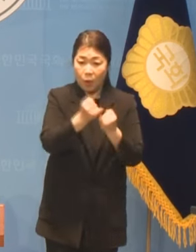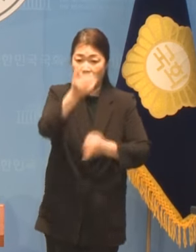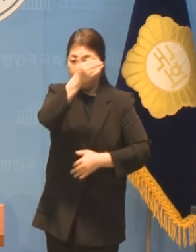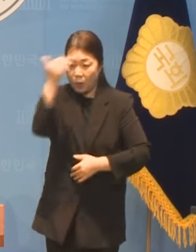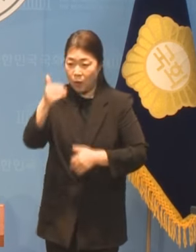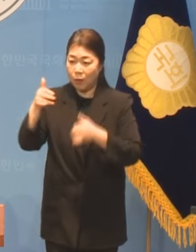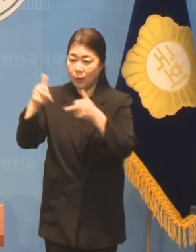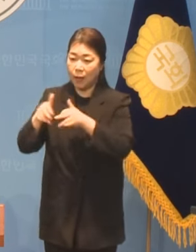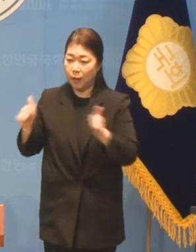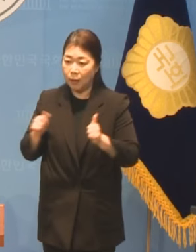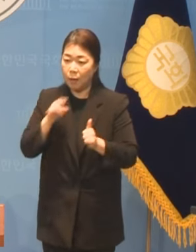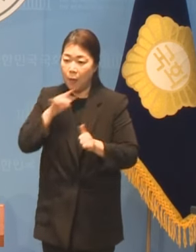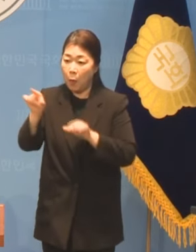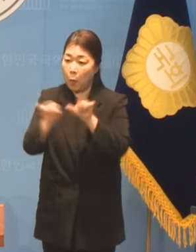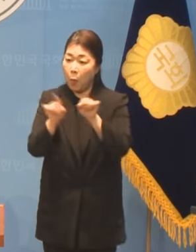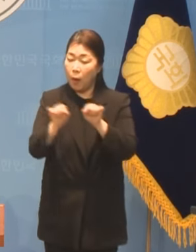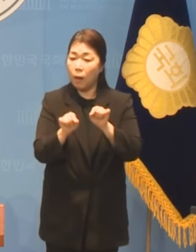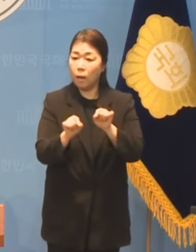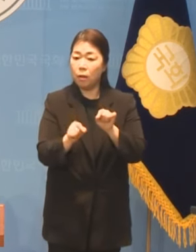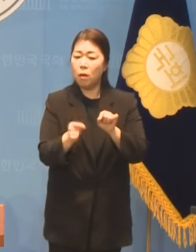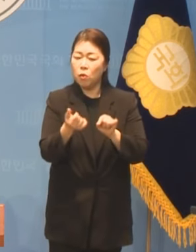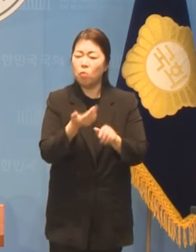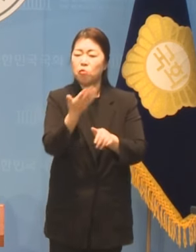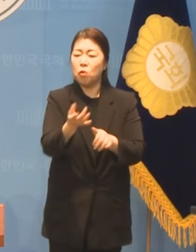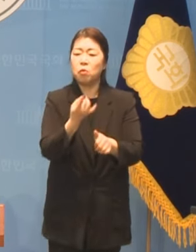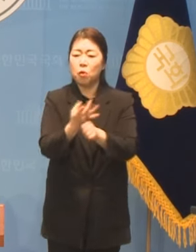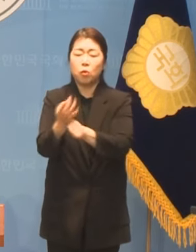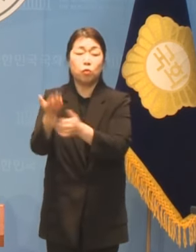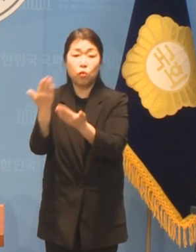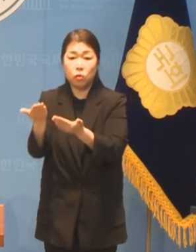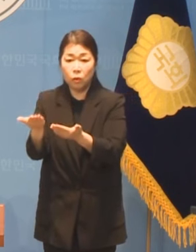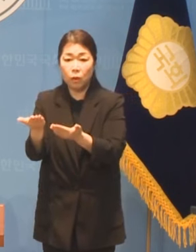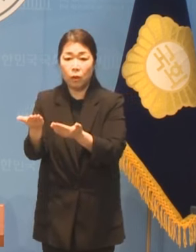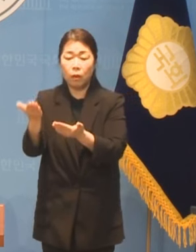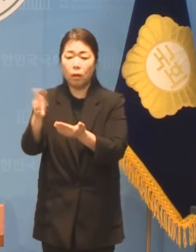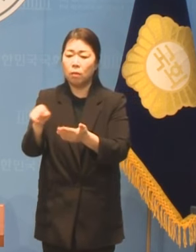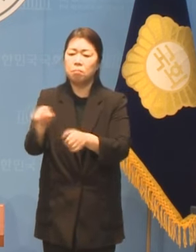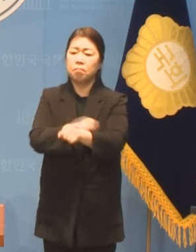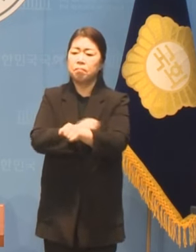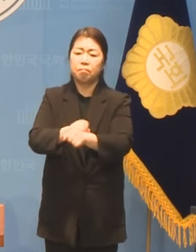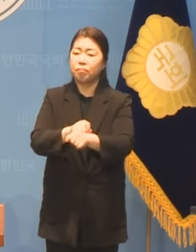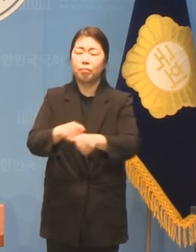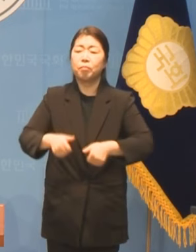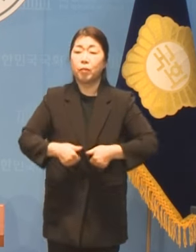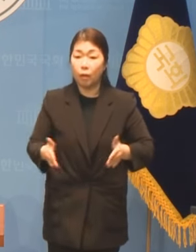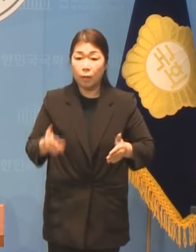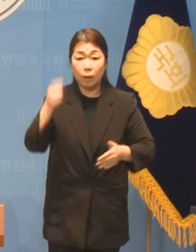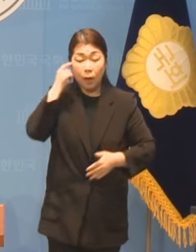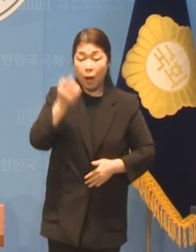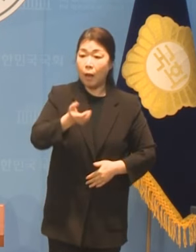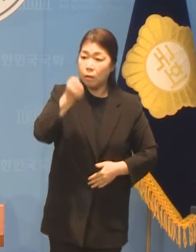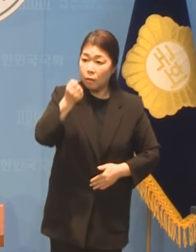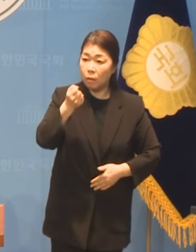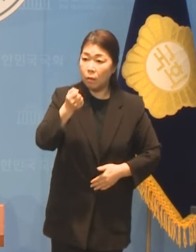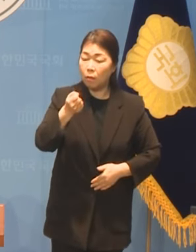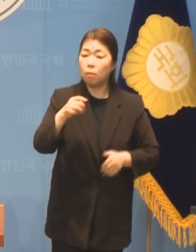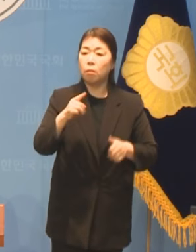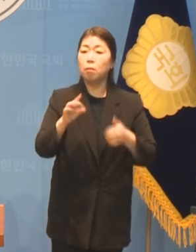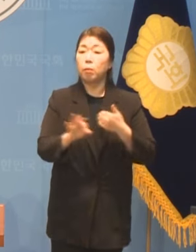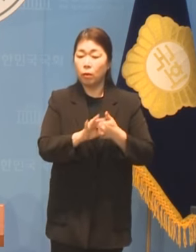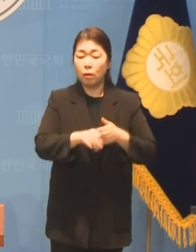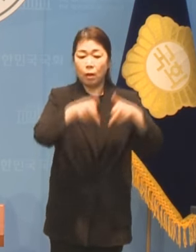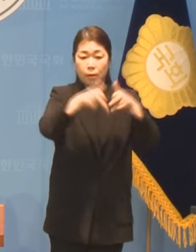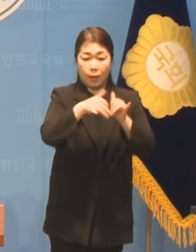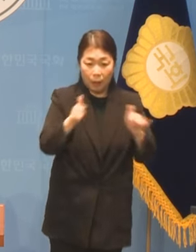장애인 할당 그리고 그 작은 기준조차 지키지 않아도 된다는 공공연한 인식은 장애인 여성 청년의 설